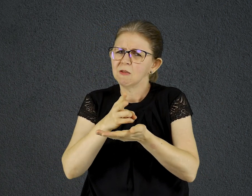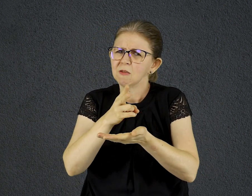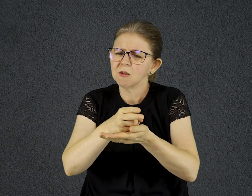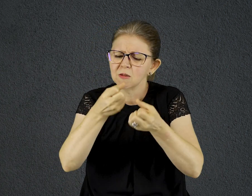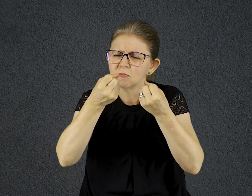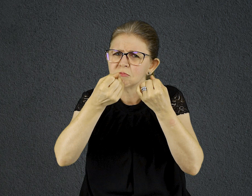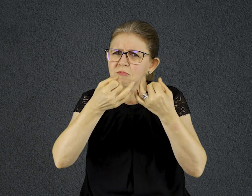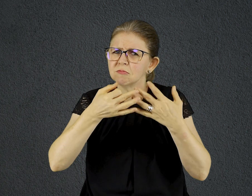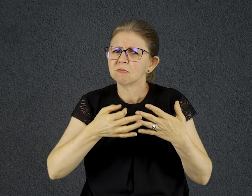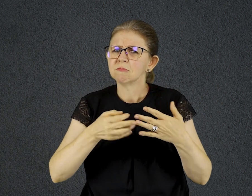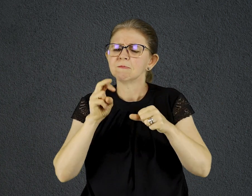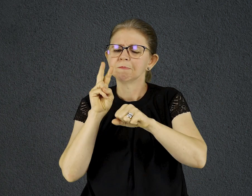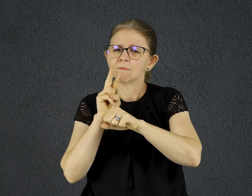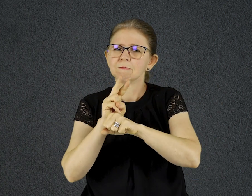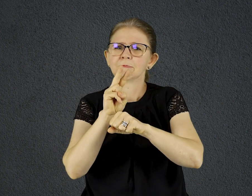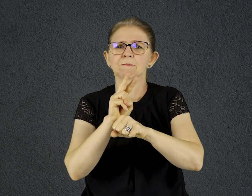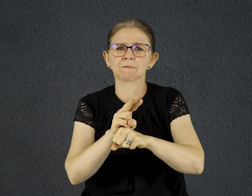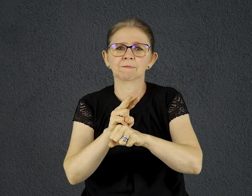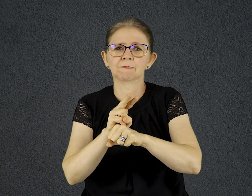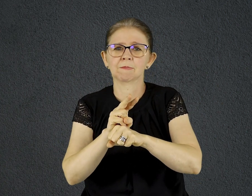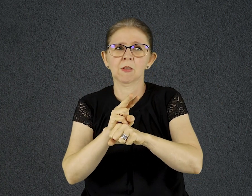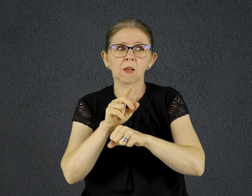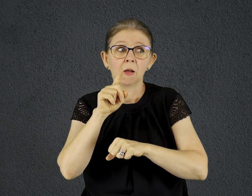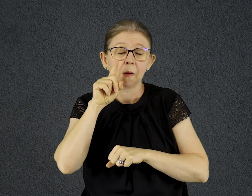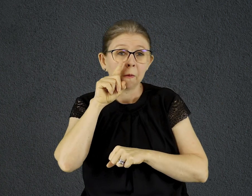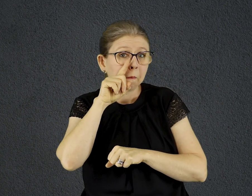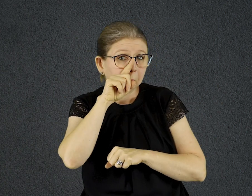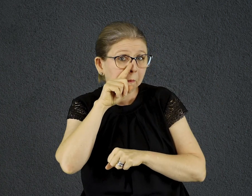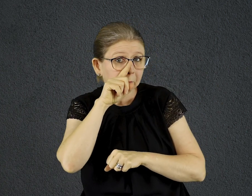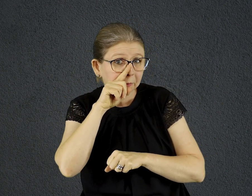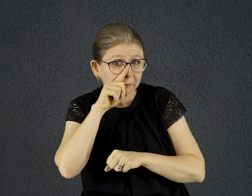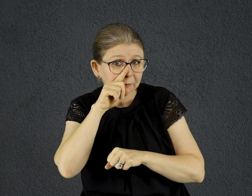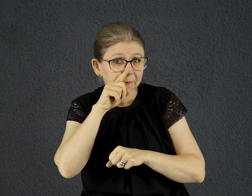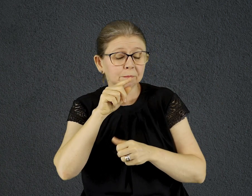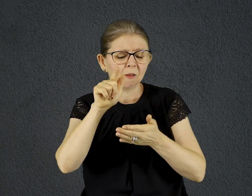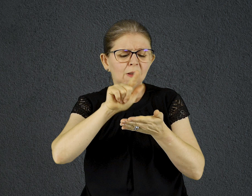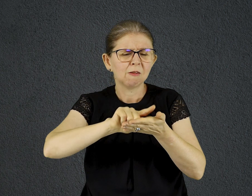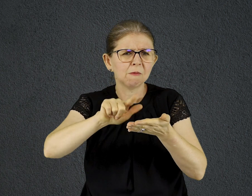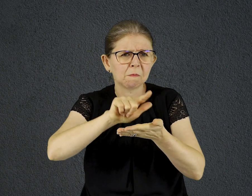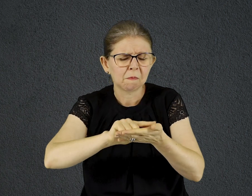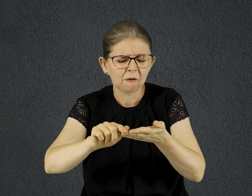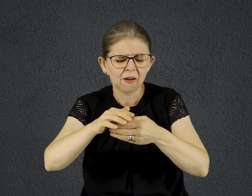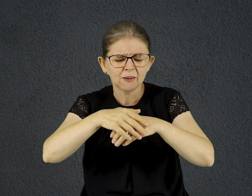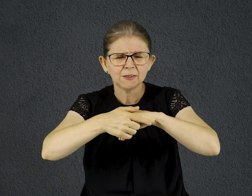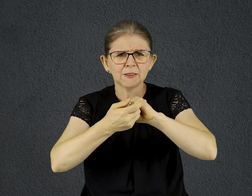contra contaminações. Lavagem das mãos era um ritual valorizado pelos líderes religiosos dos judeus,